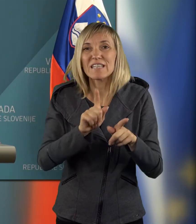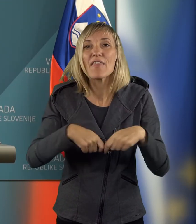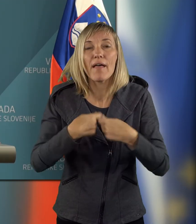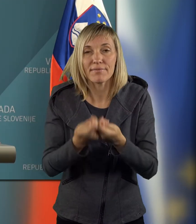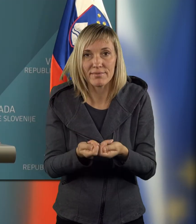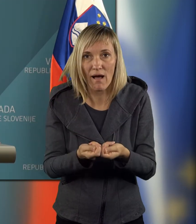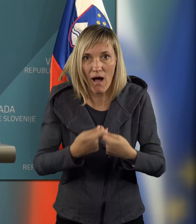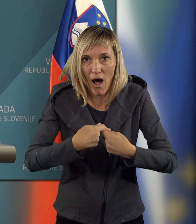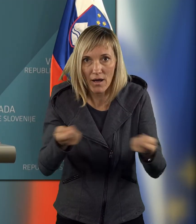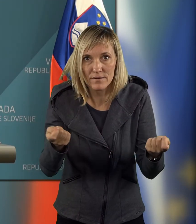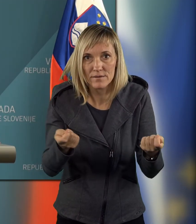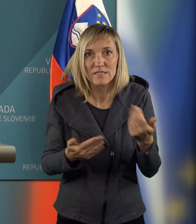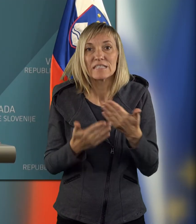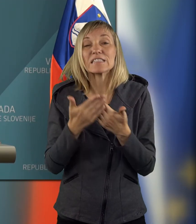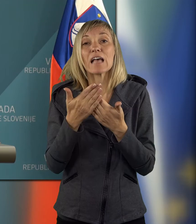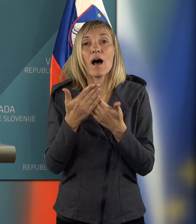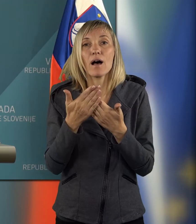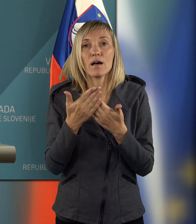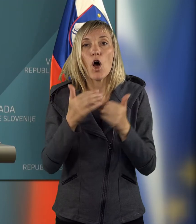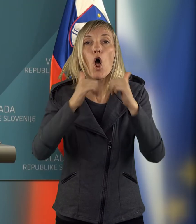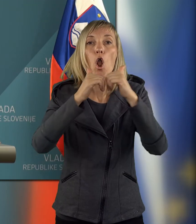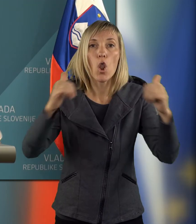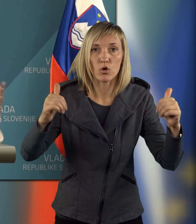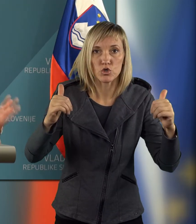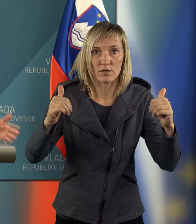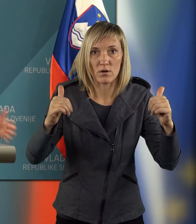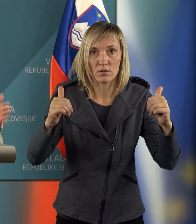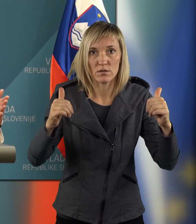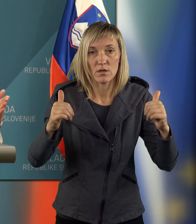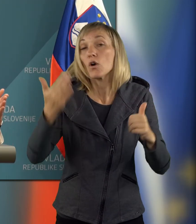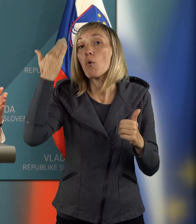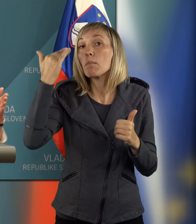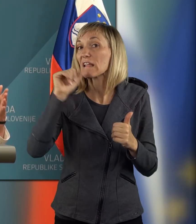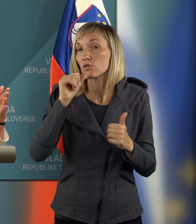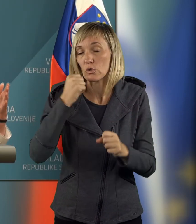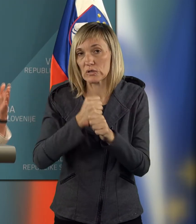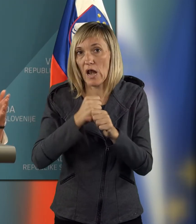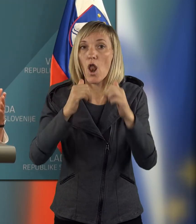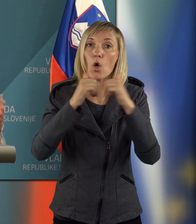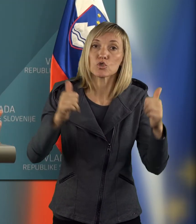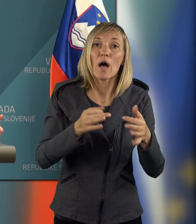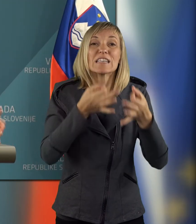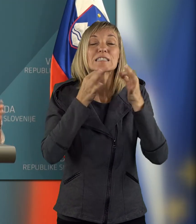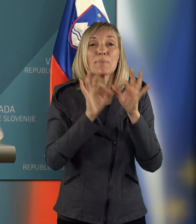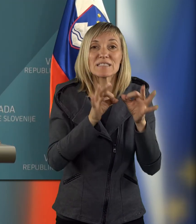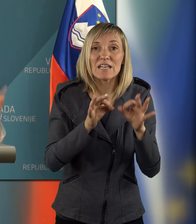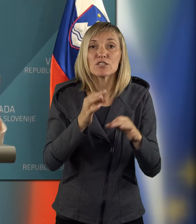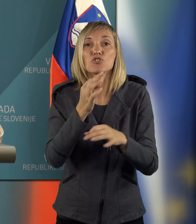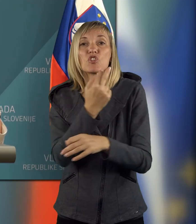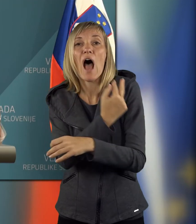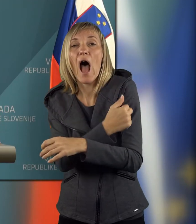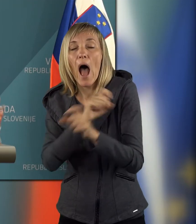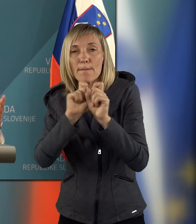se ne podeljujejo za ločeno, saj preteklosti ni bilo tako, za specialistično,